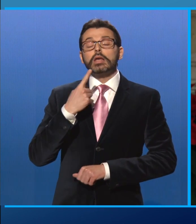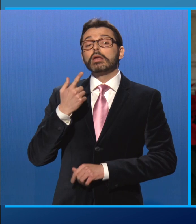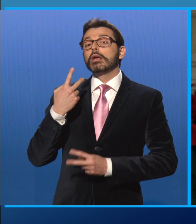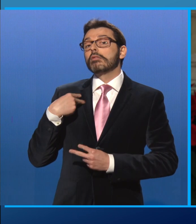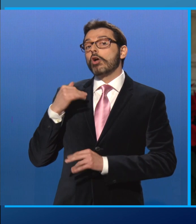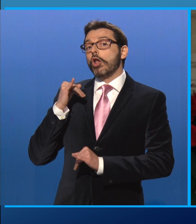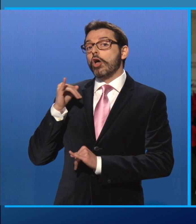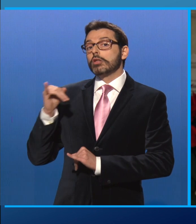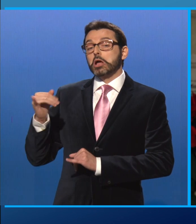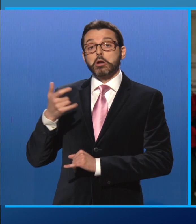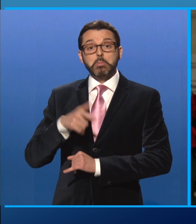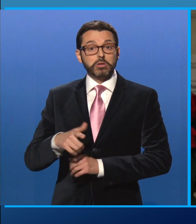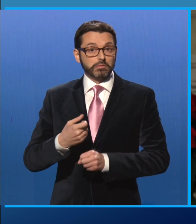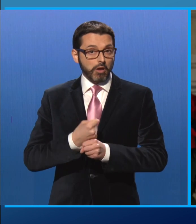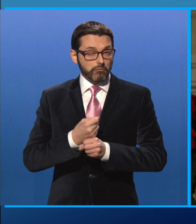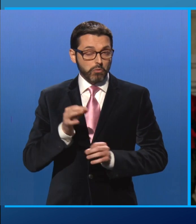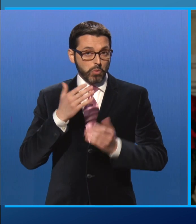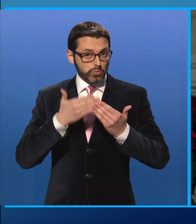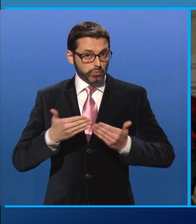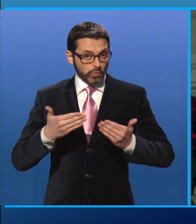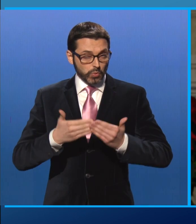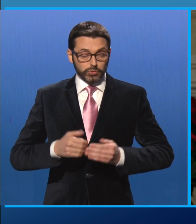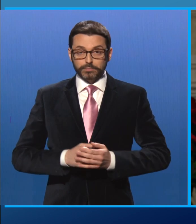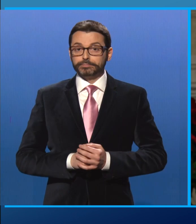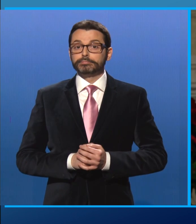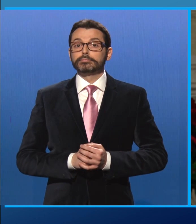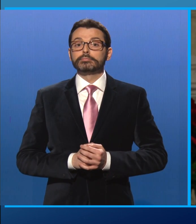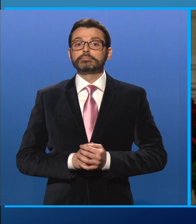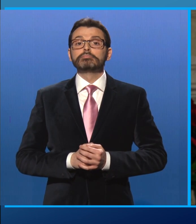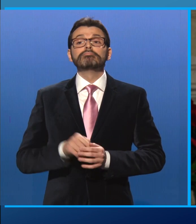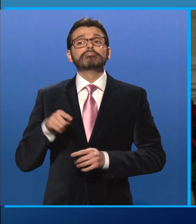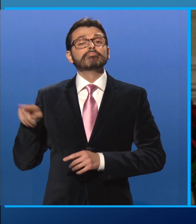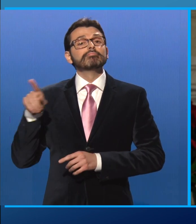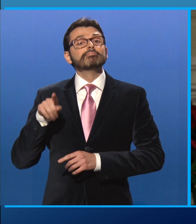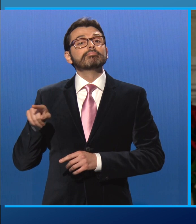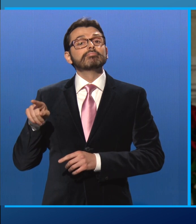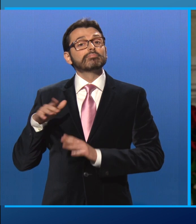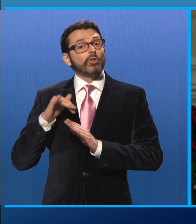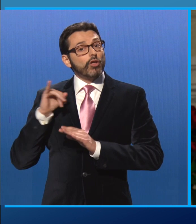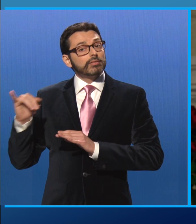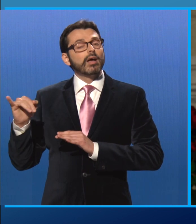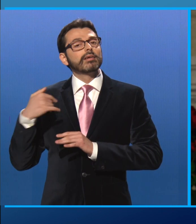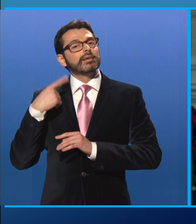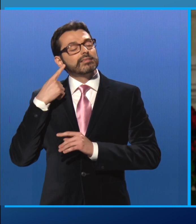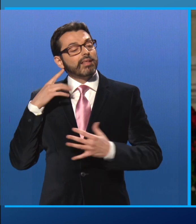per lavoro o per studio, e sentono intensamente il vincolo di appartenenza alla patria.